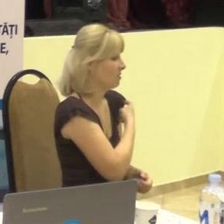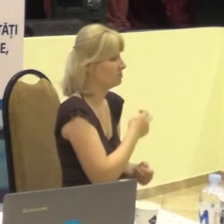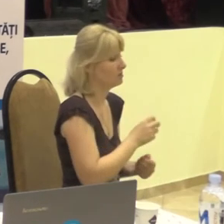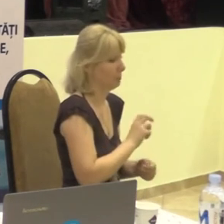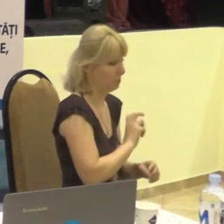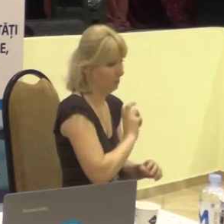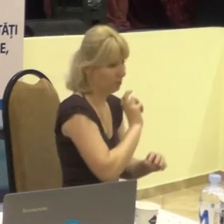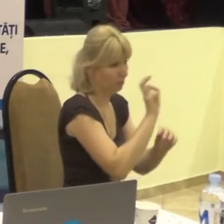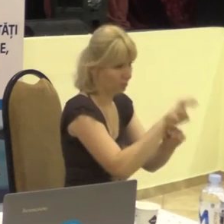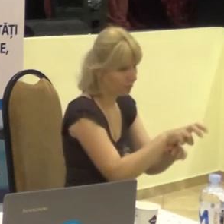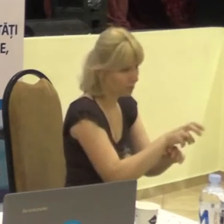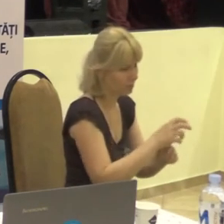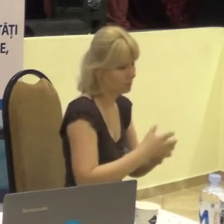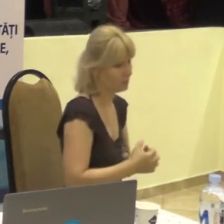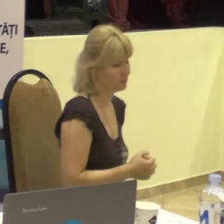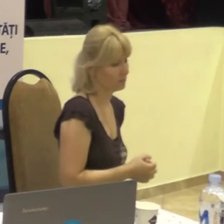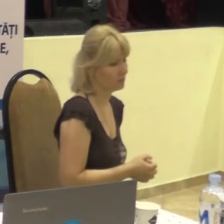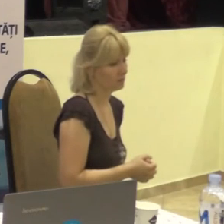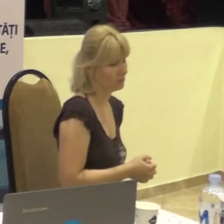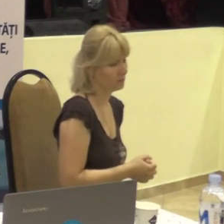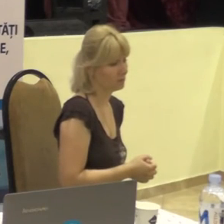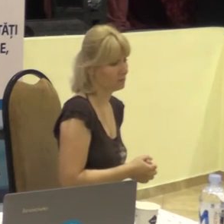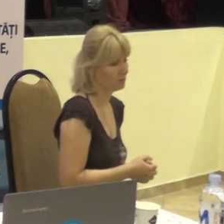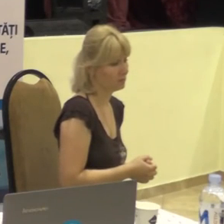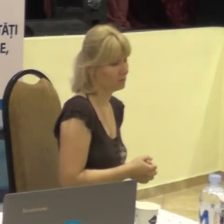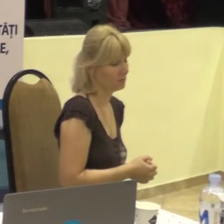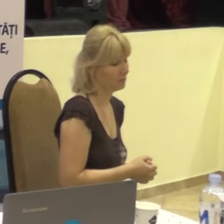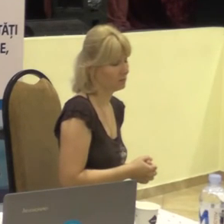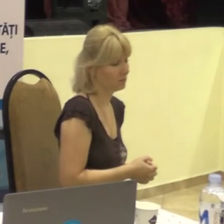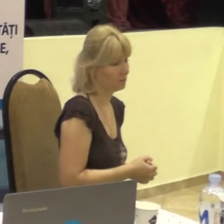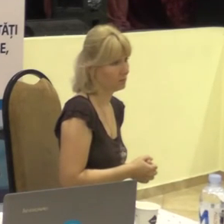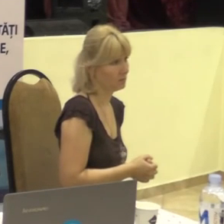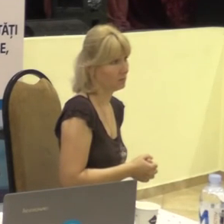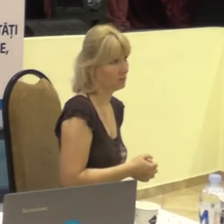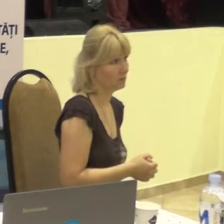la audiența, la